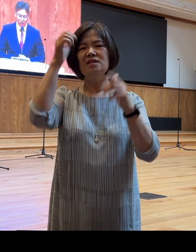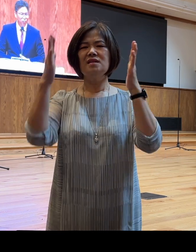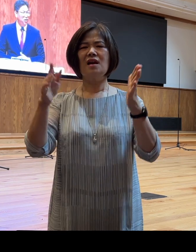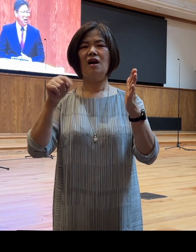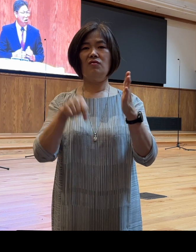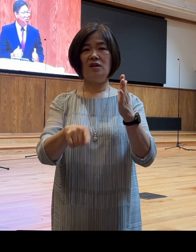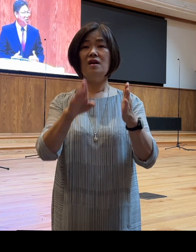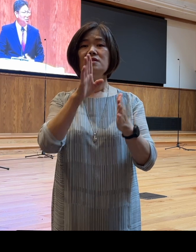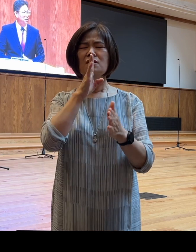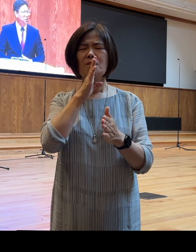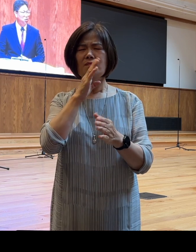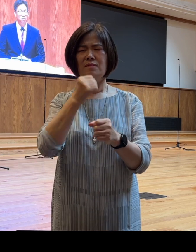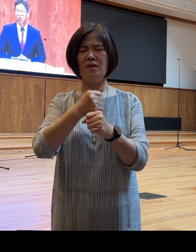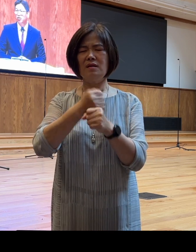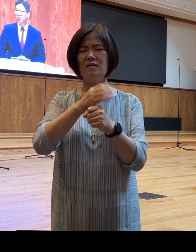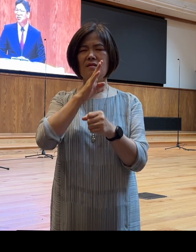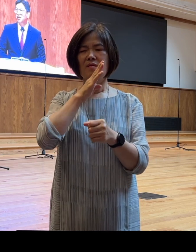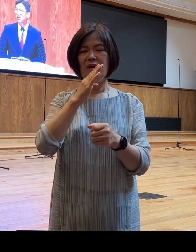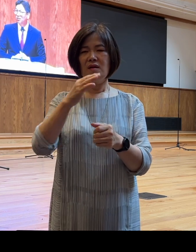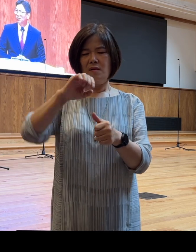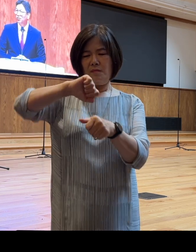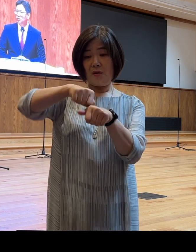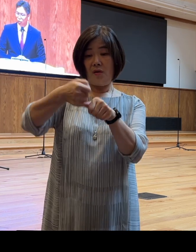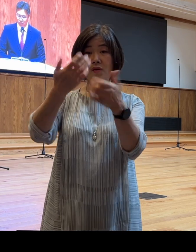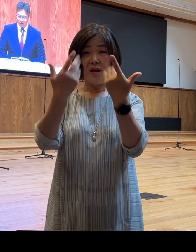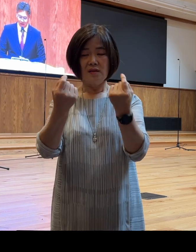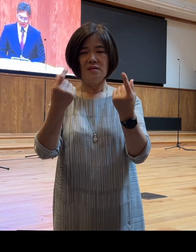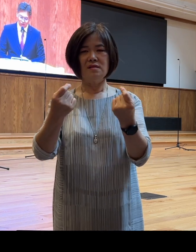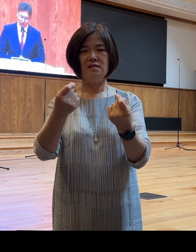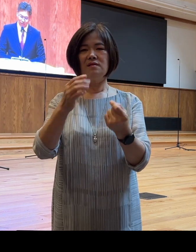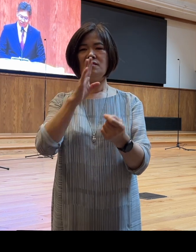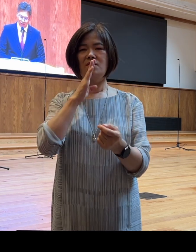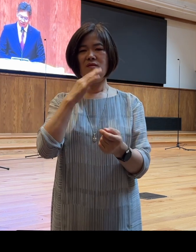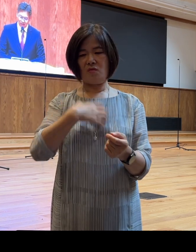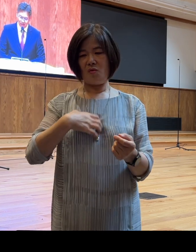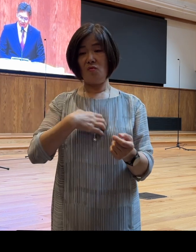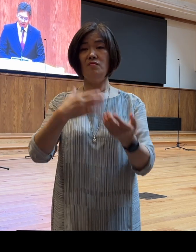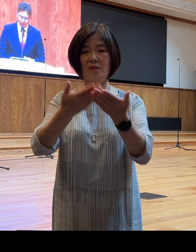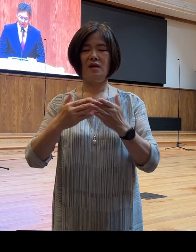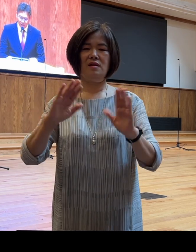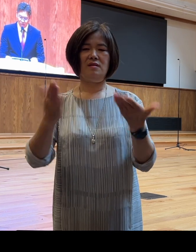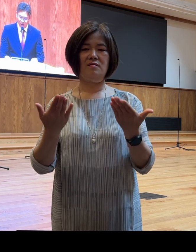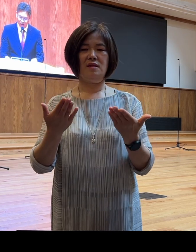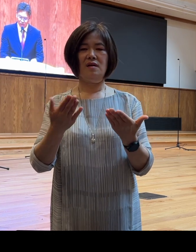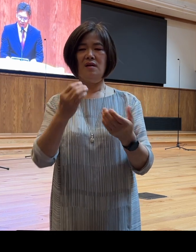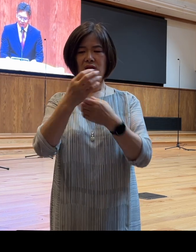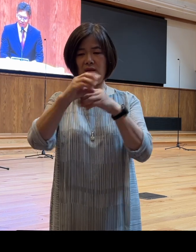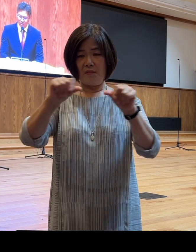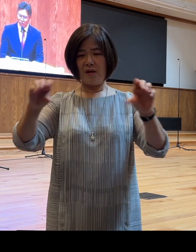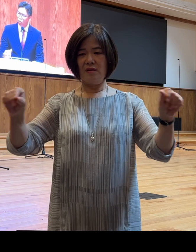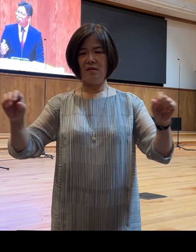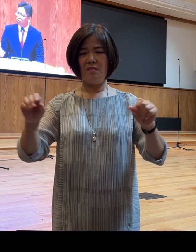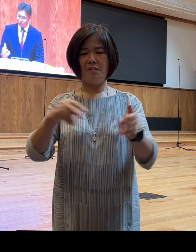가혹한 형벌과도 같은 그런 조치가 아니었겠습니까 사막에서 방황하던 하갈은 이제 모든 것을